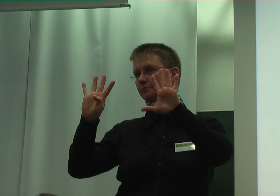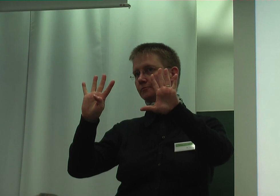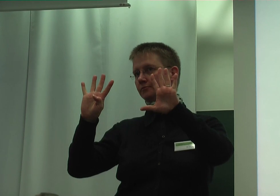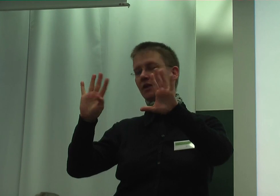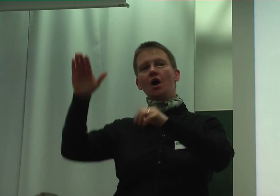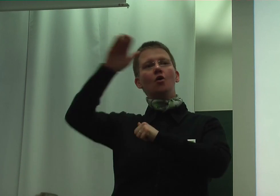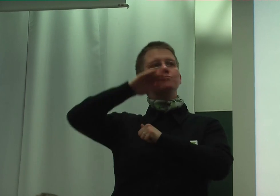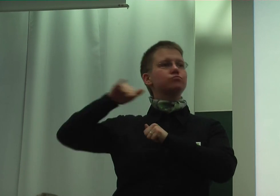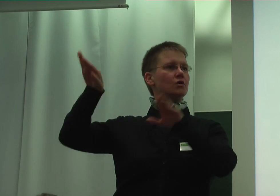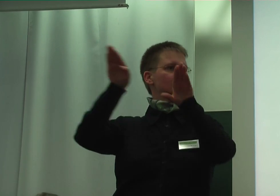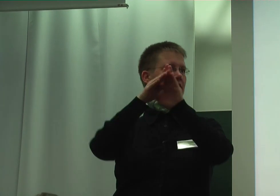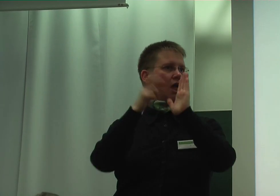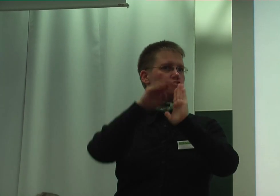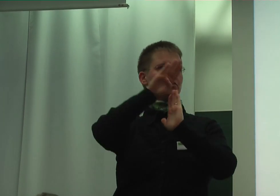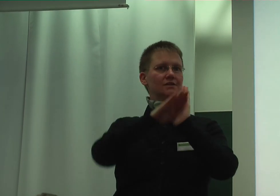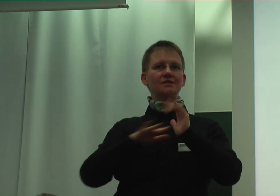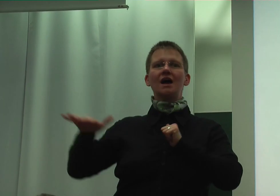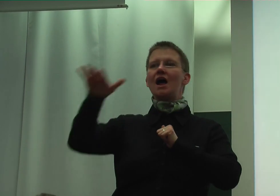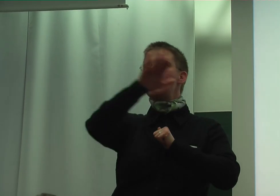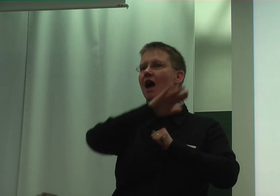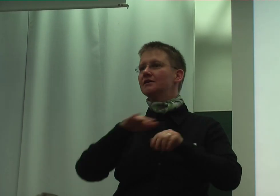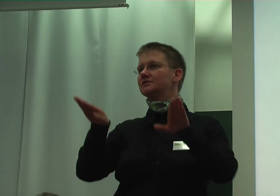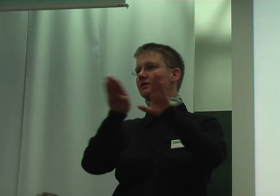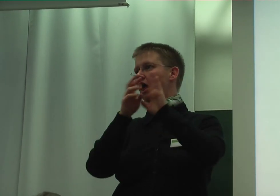Bundesgleichstellungsgesetz, nach dem Landesgleichstellungsgesetz.